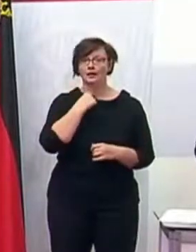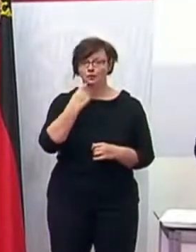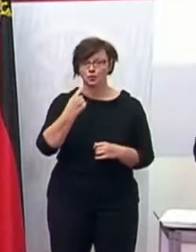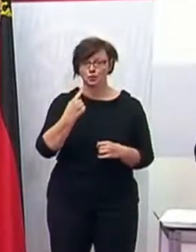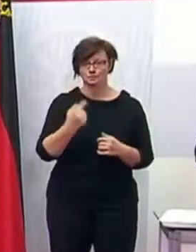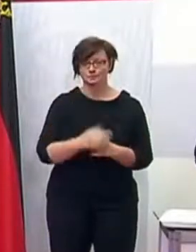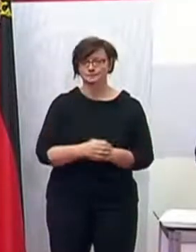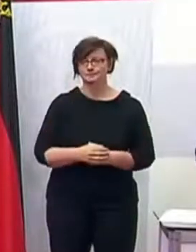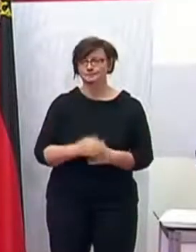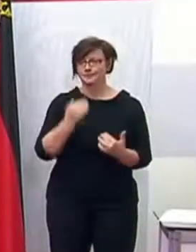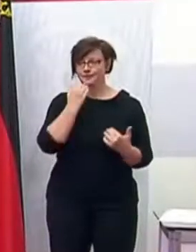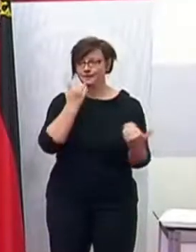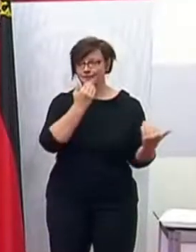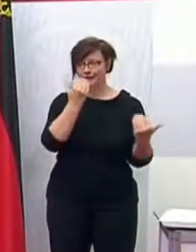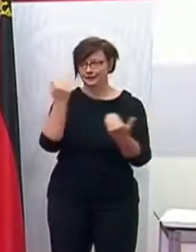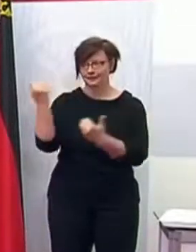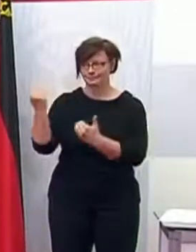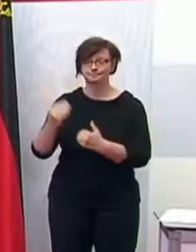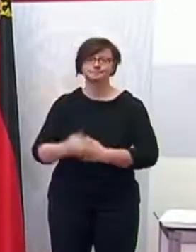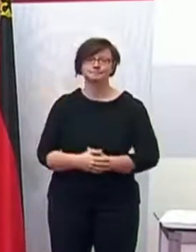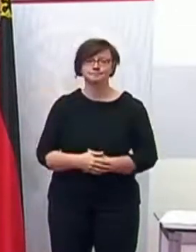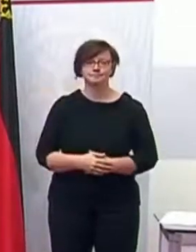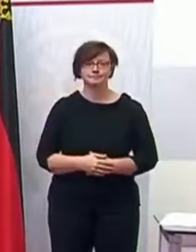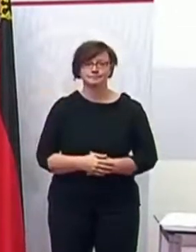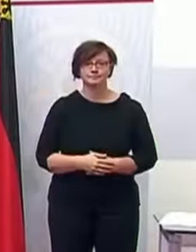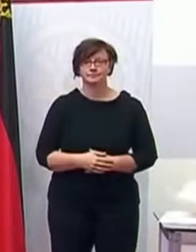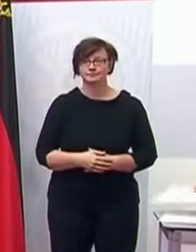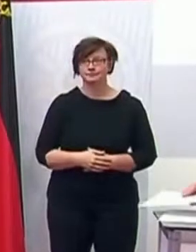Vielen Dank. Vielen